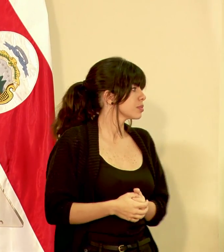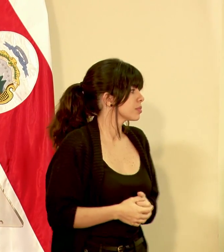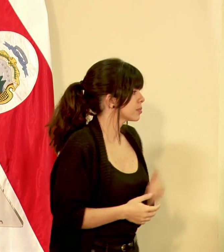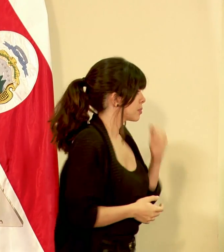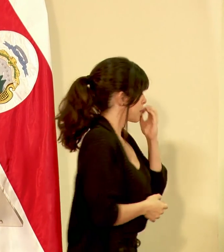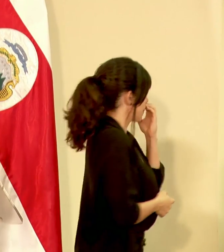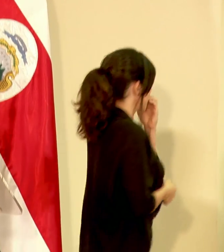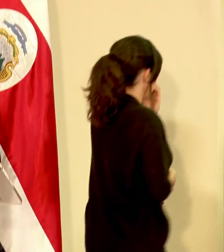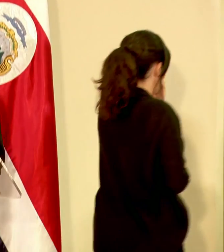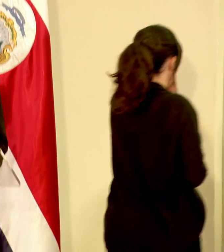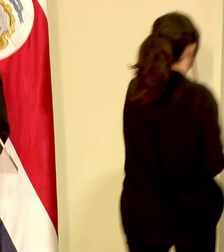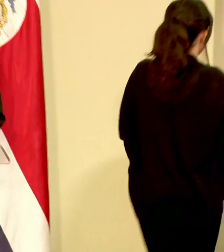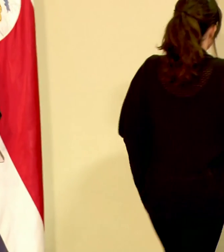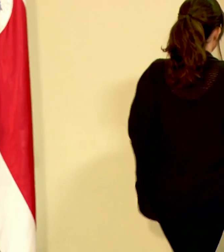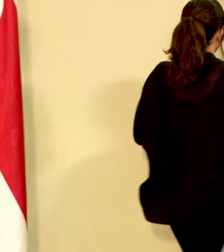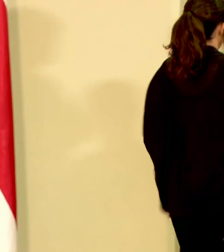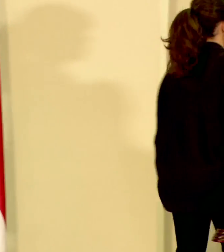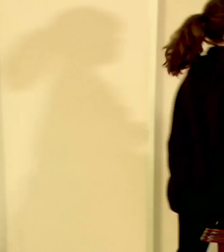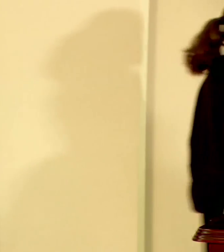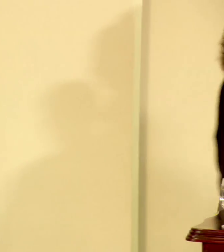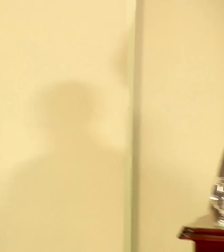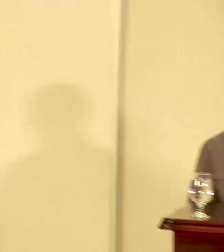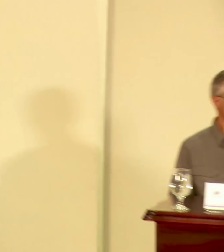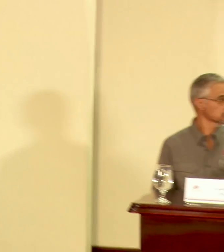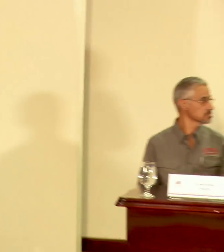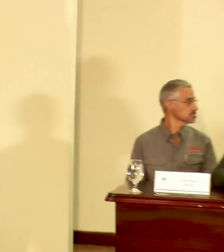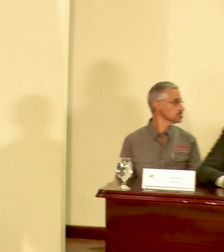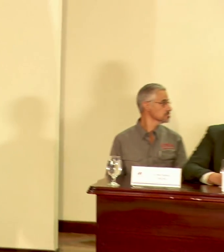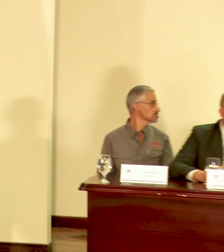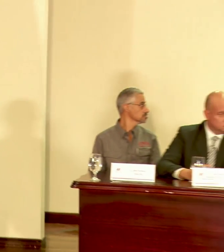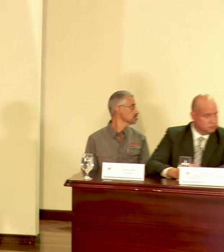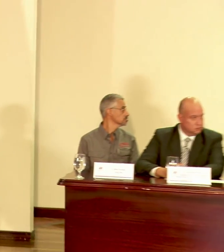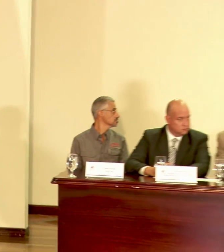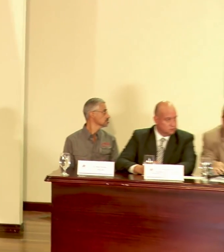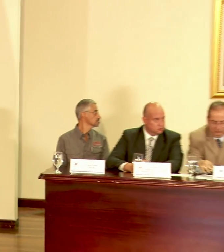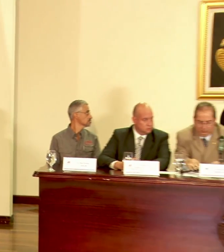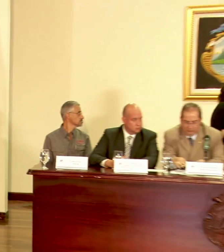muchas gracias muchas gracias